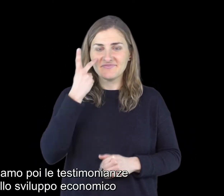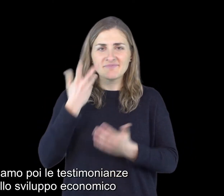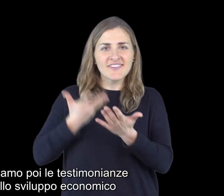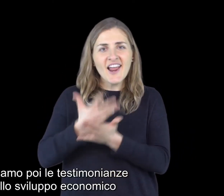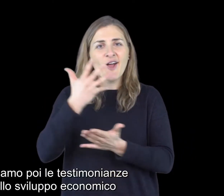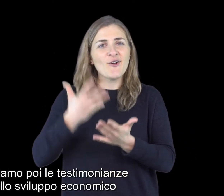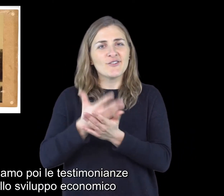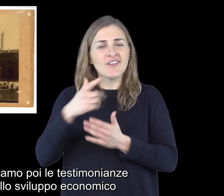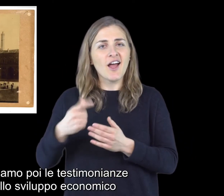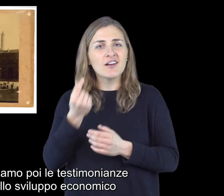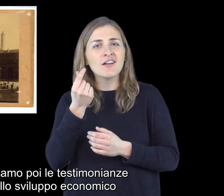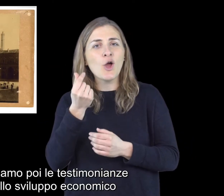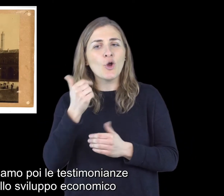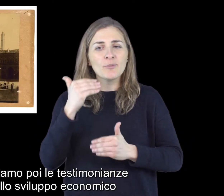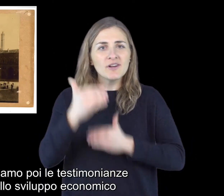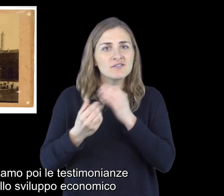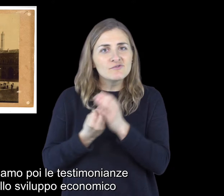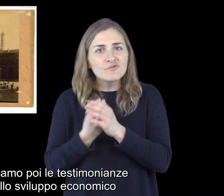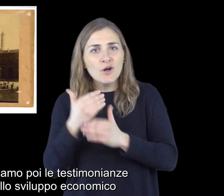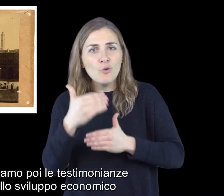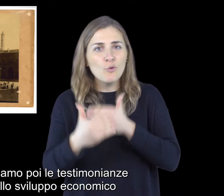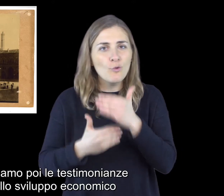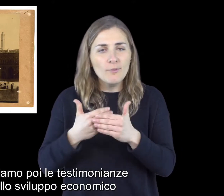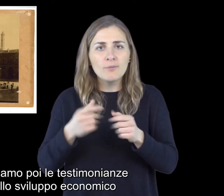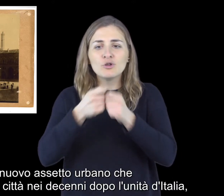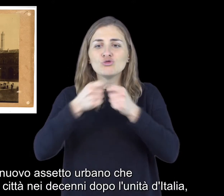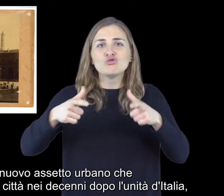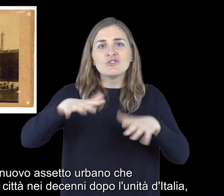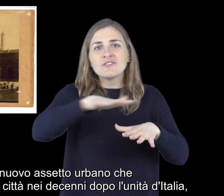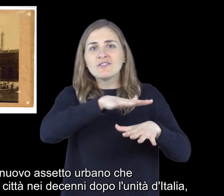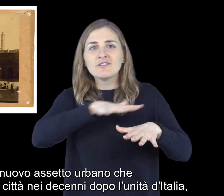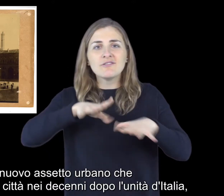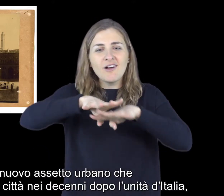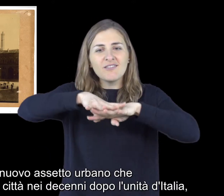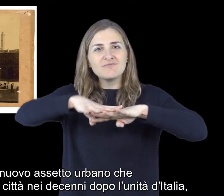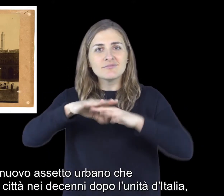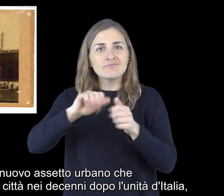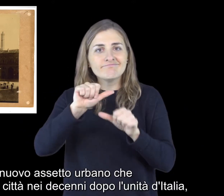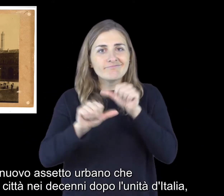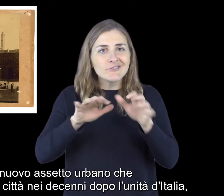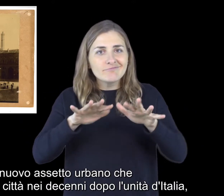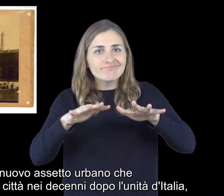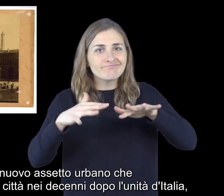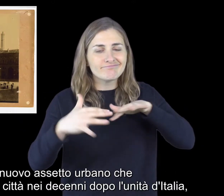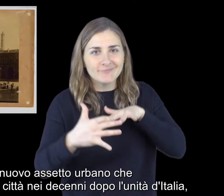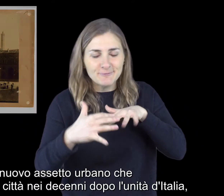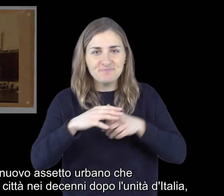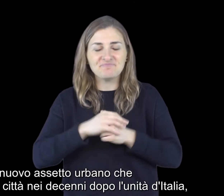Troviamo poi le testimonianze dello sviluppo economico e del nuovo assetto urbano che trasformarono la città nei